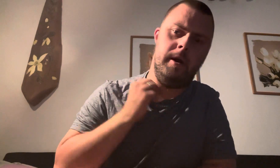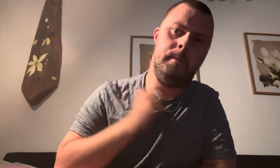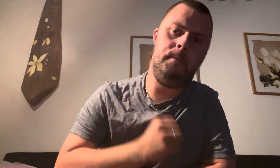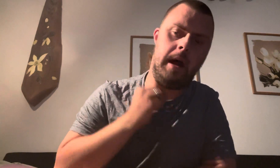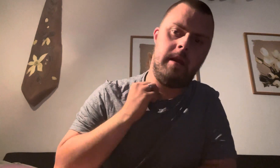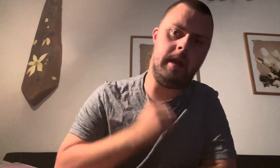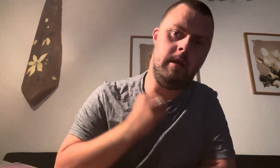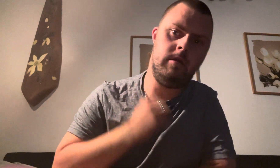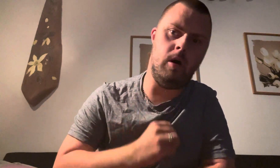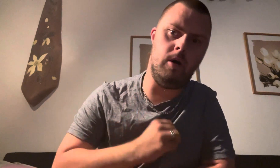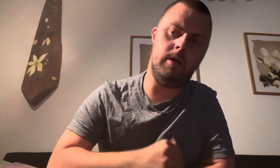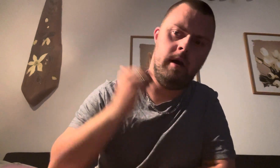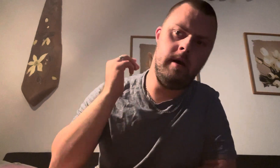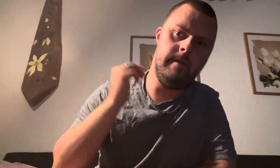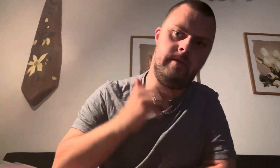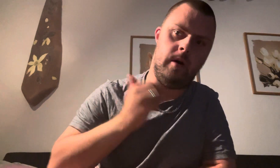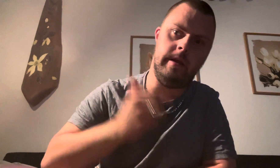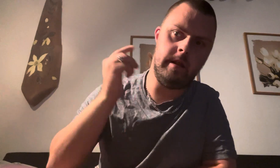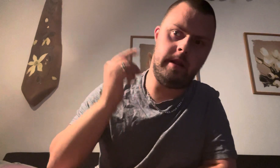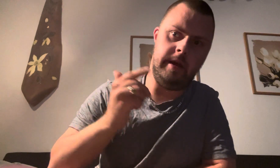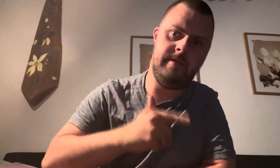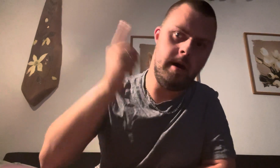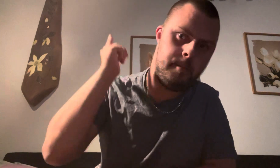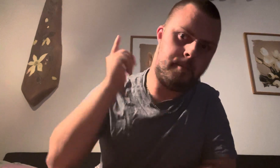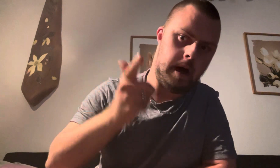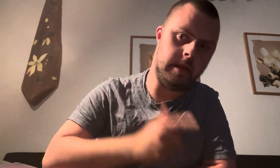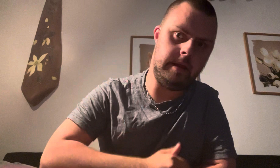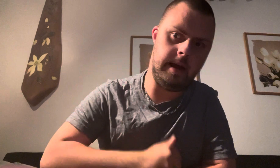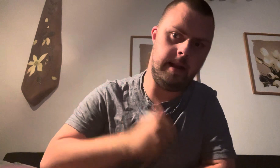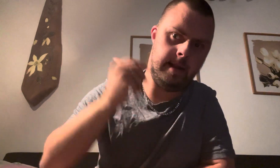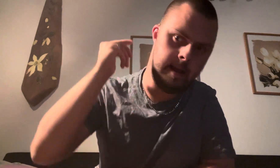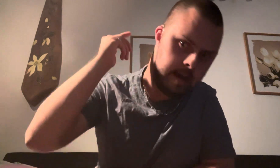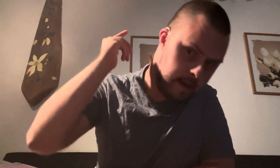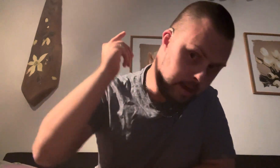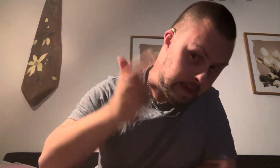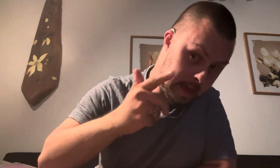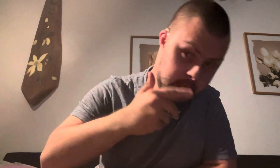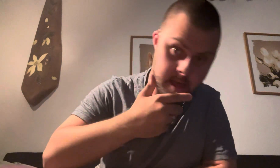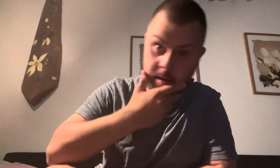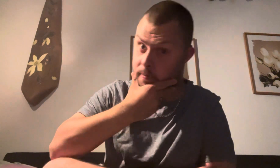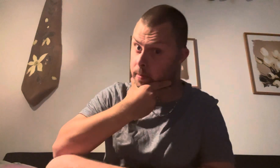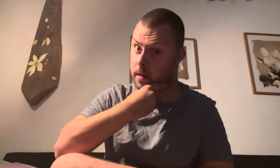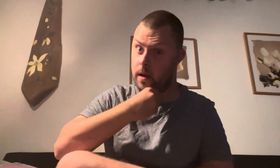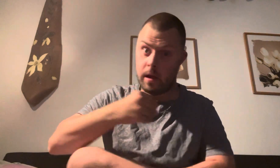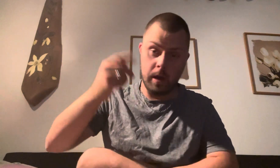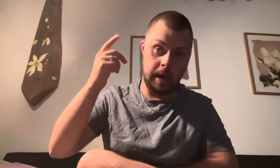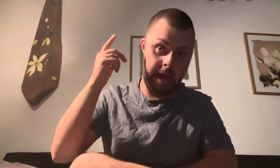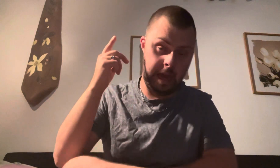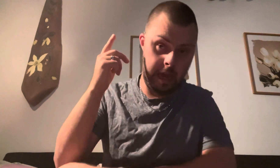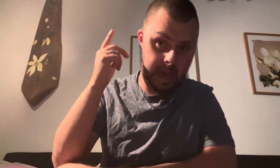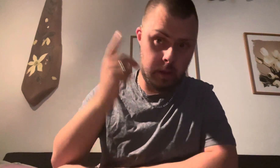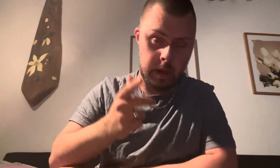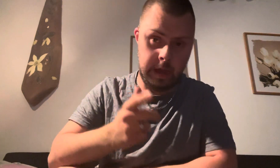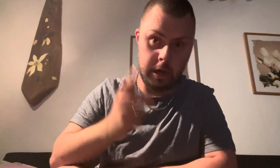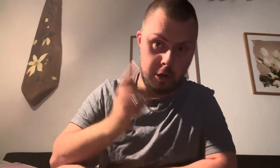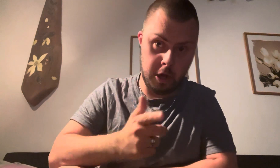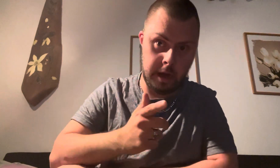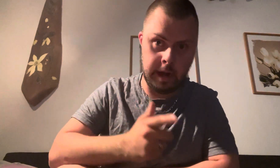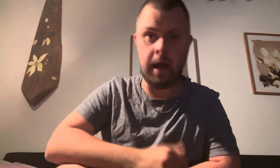Bertilsson från Diff Panthers, yes. Idag är lördag,